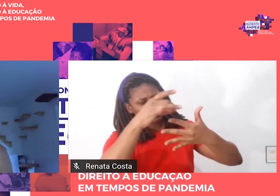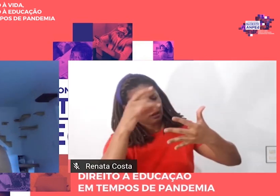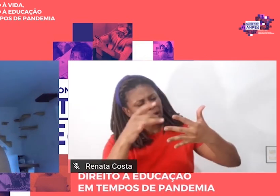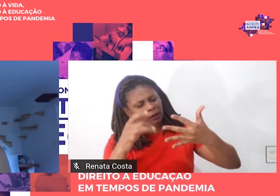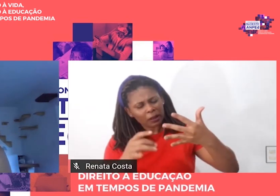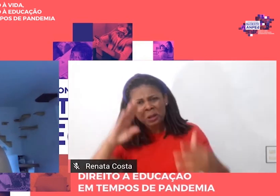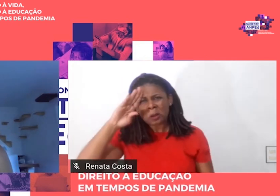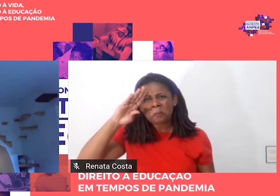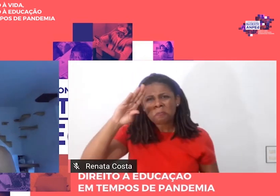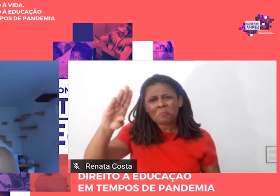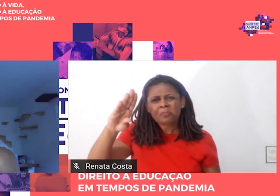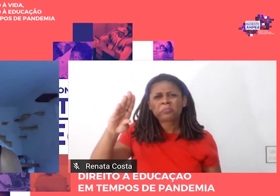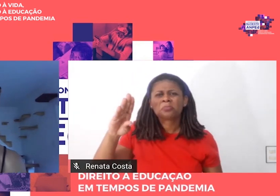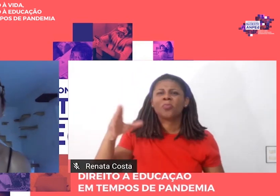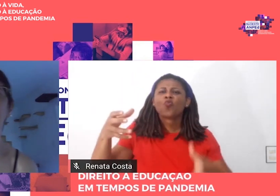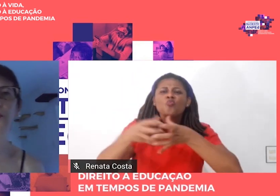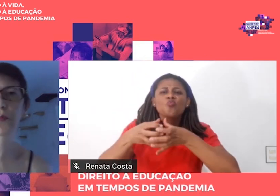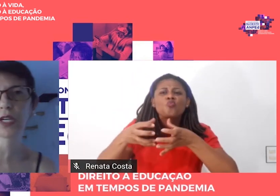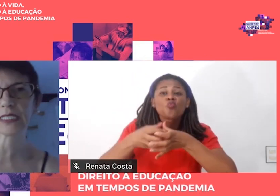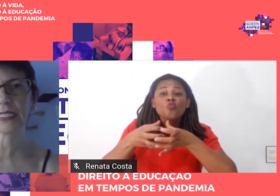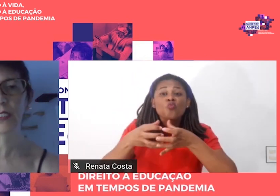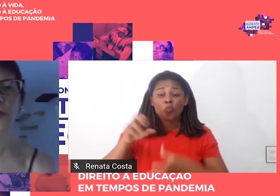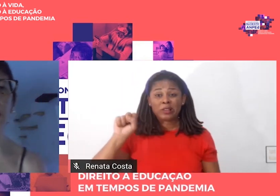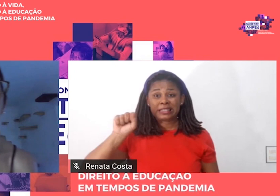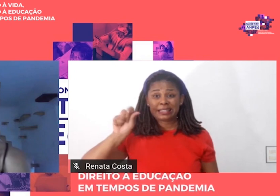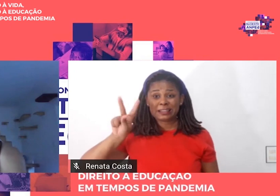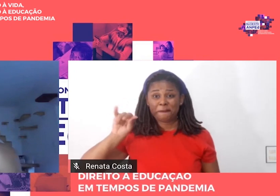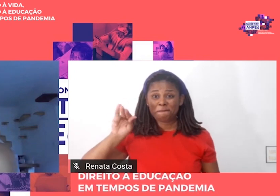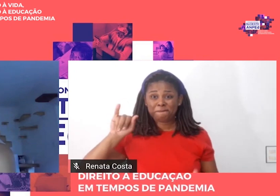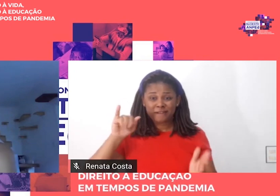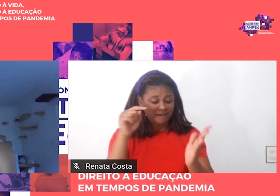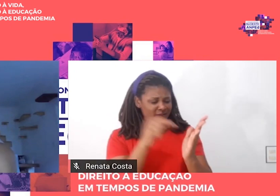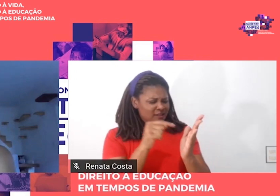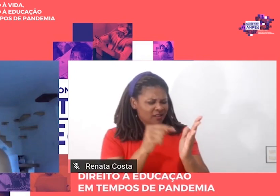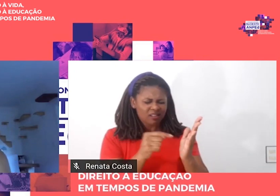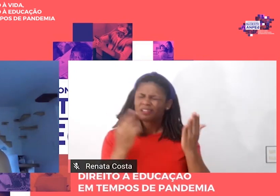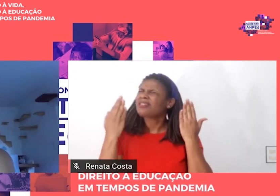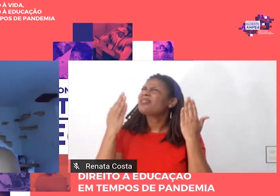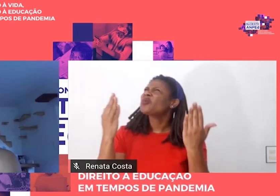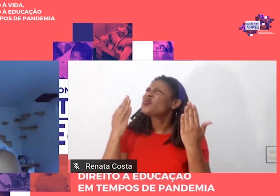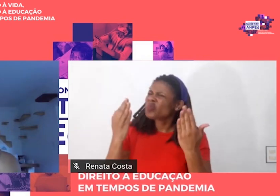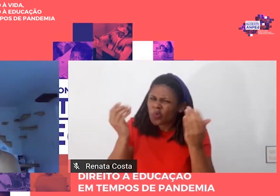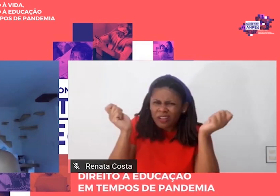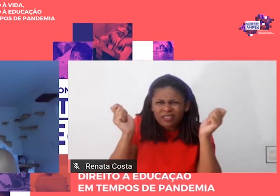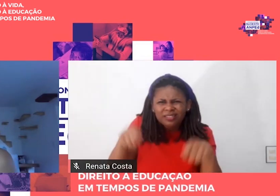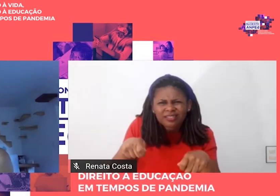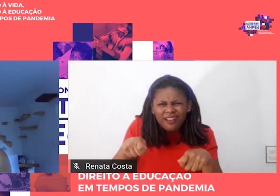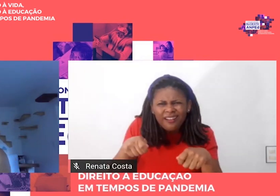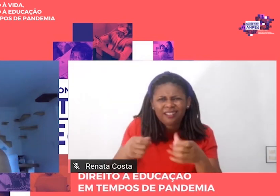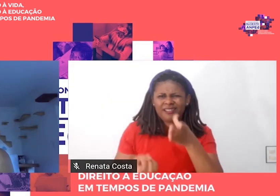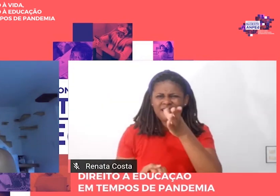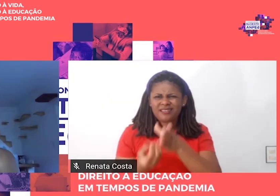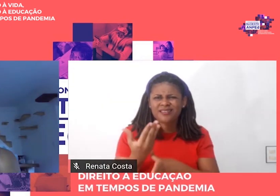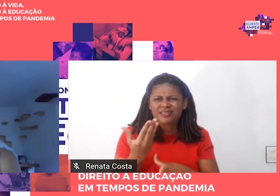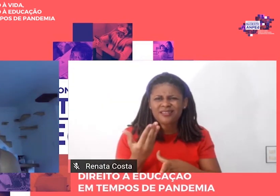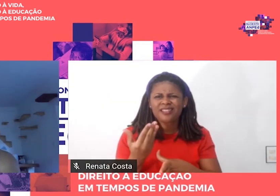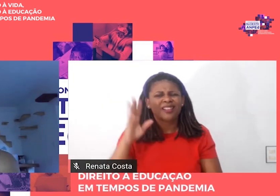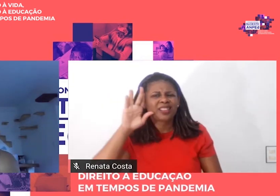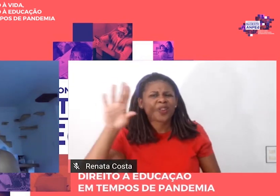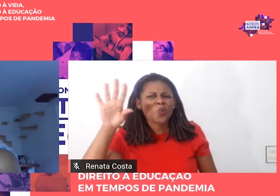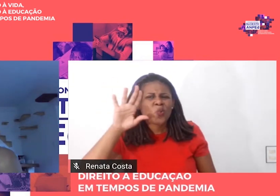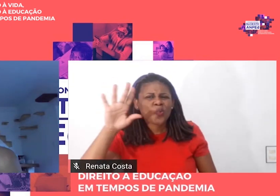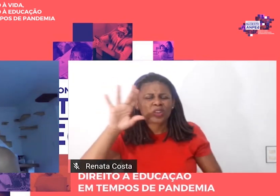Saviene questiona se é possível a formulação de uma teoria da educação que esteja